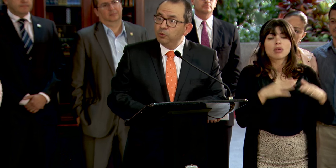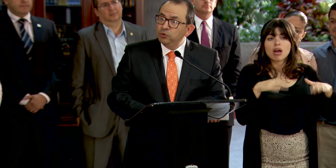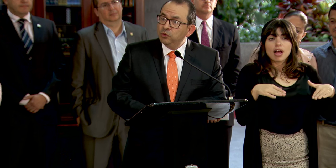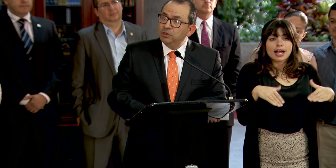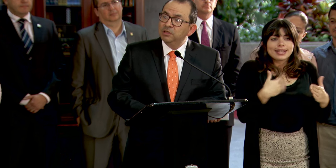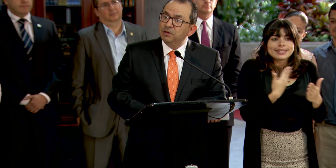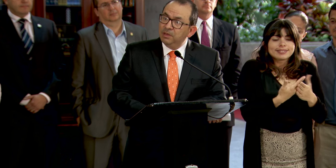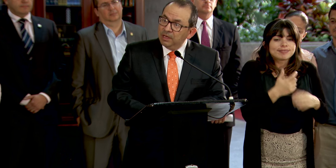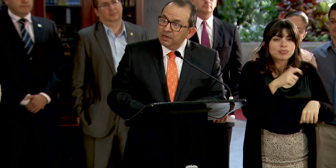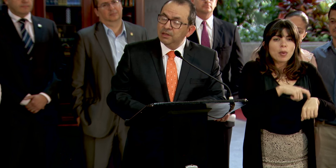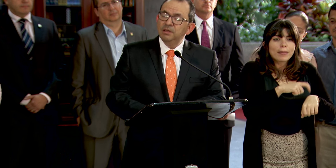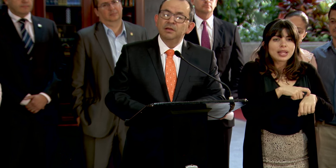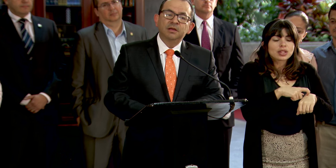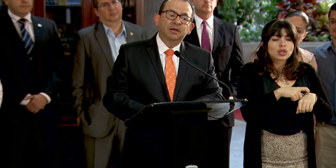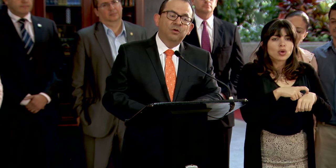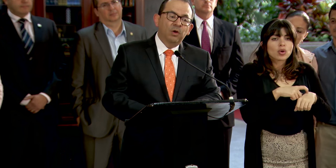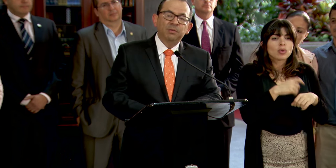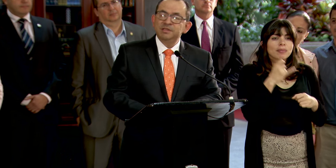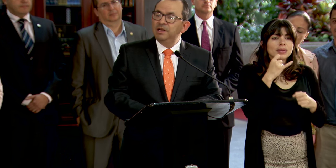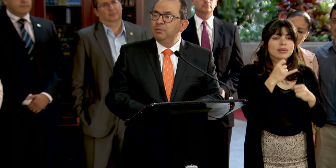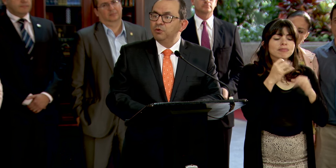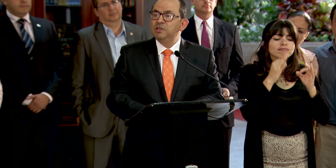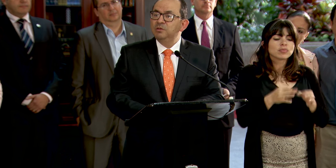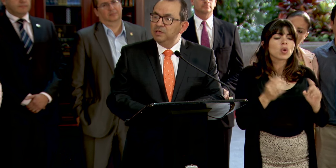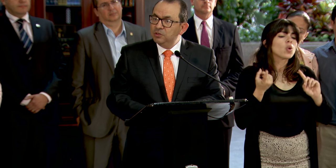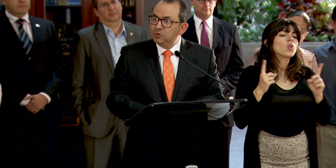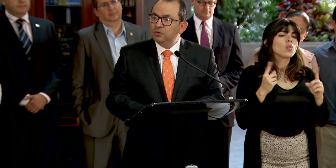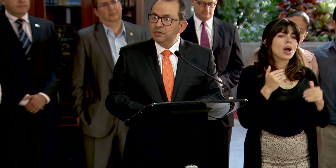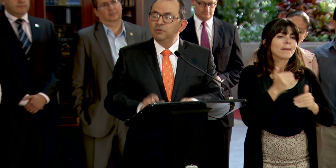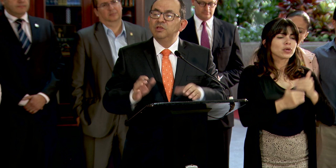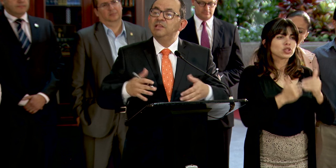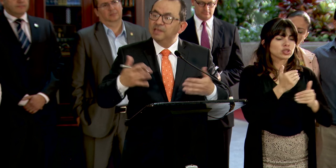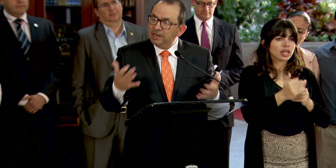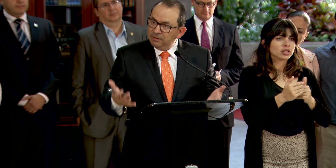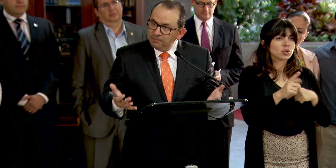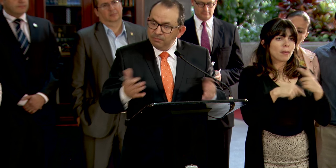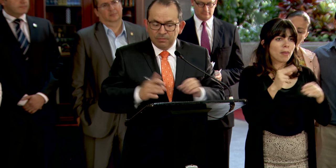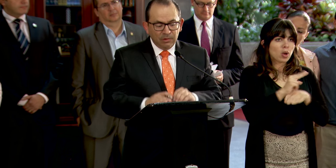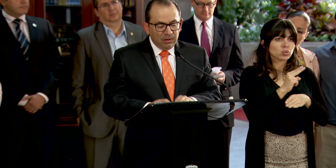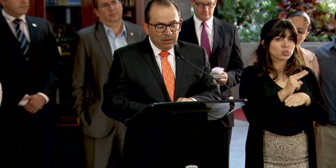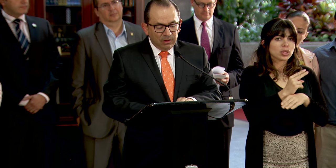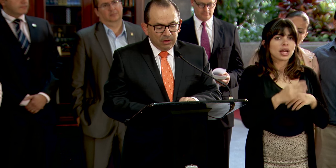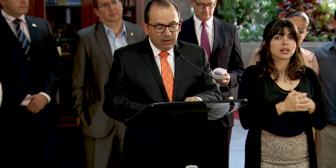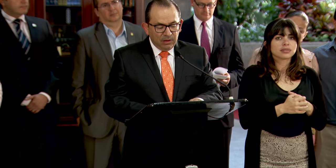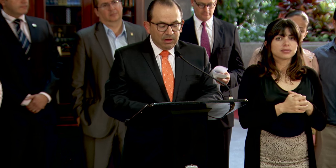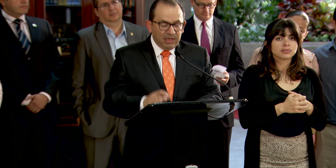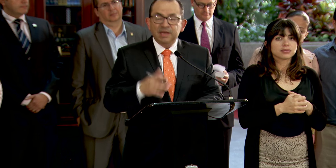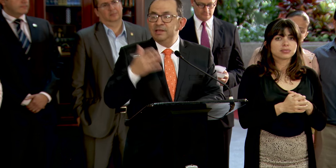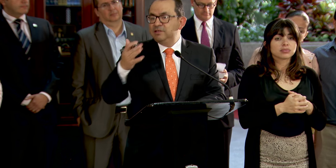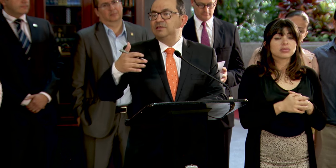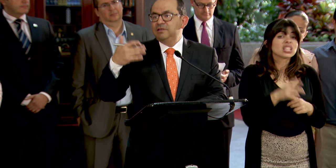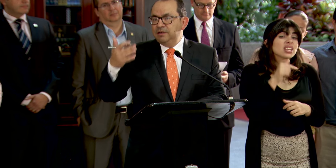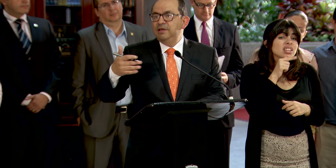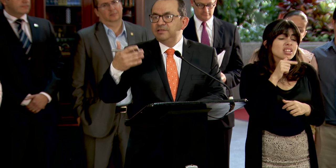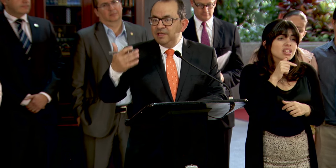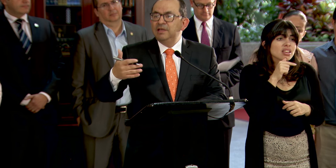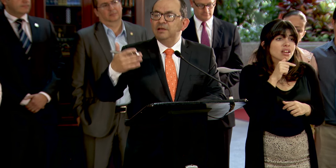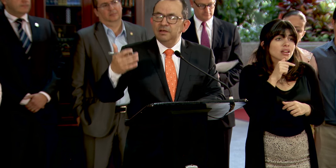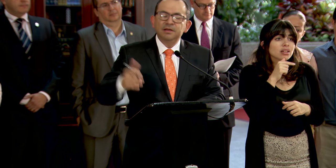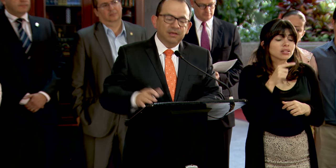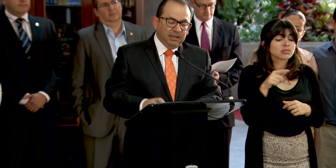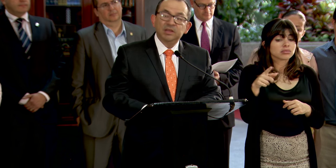llegado al punto de determinar cuál va a ser el procedimiento que utilizarán, quienes